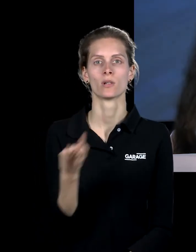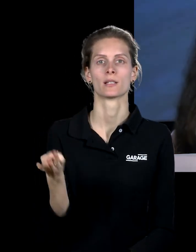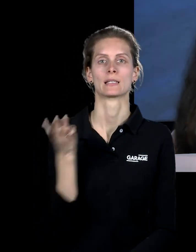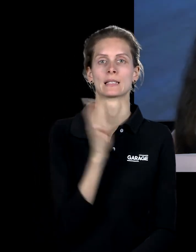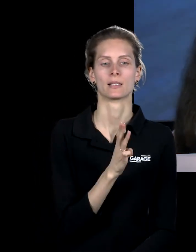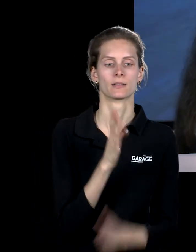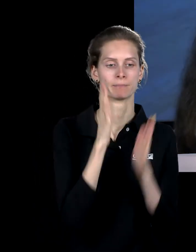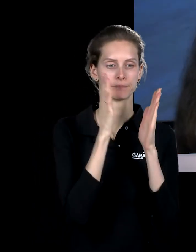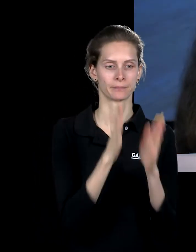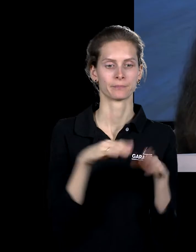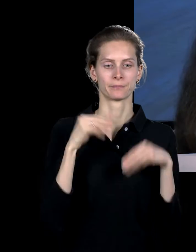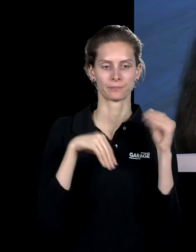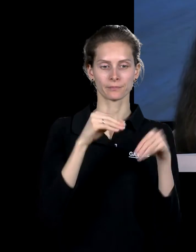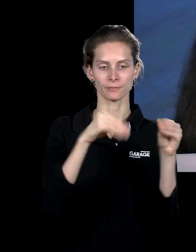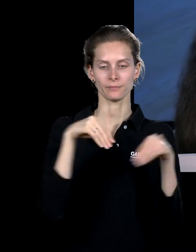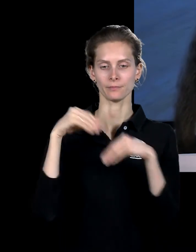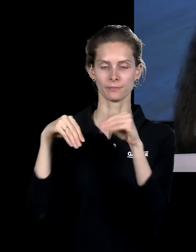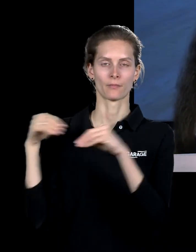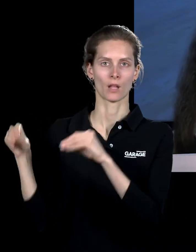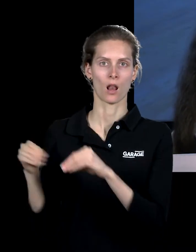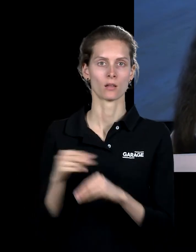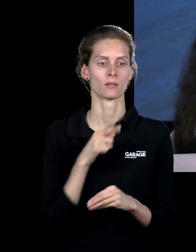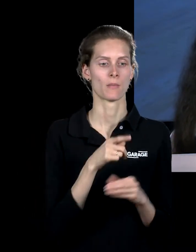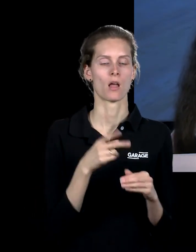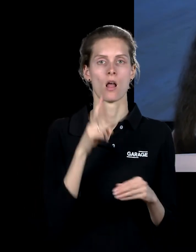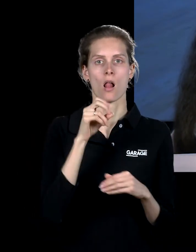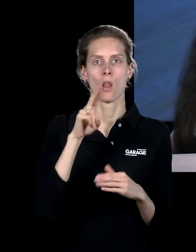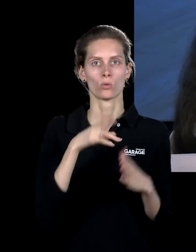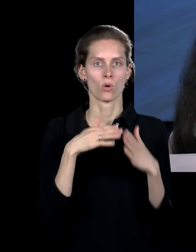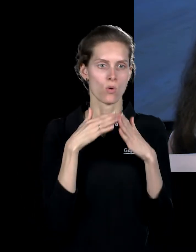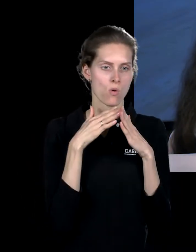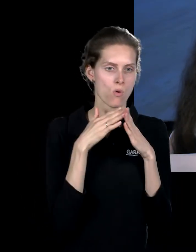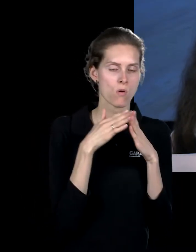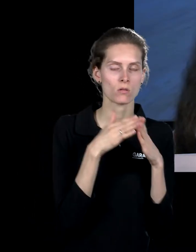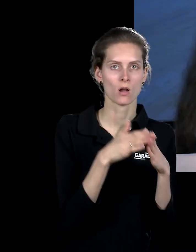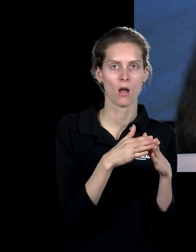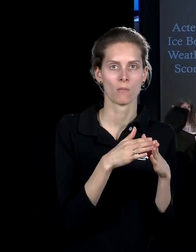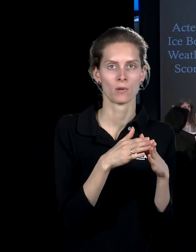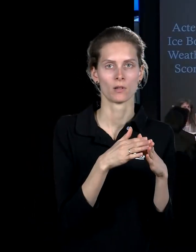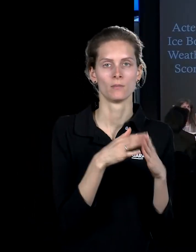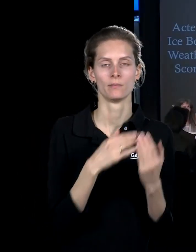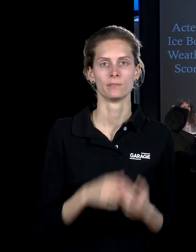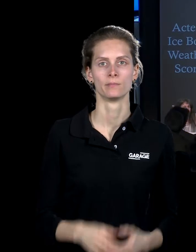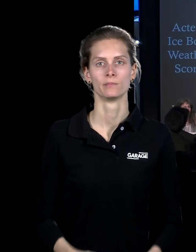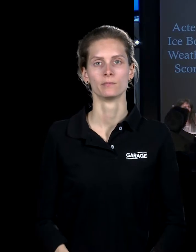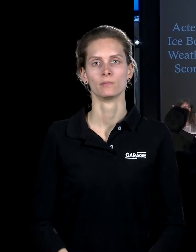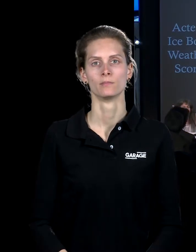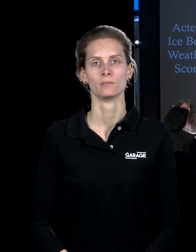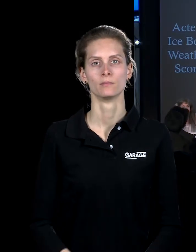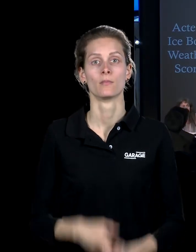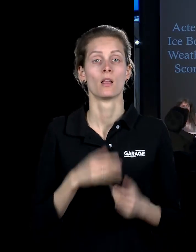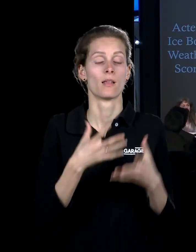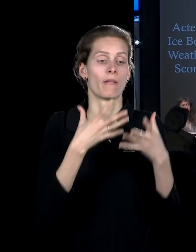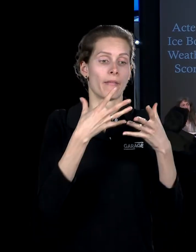частях. Три инсталляции. Первая – это ледяной корабль, который не только затёрт во льдах, но состоит из льда,